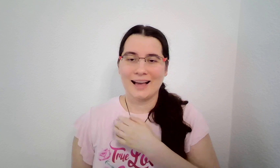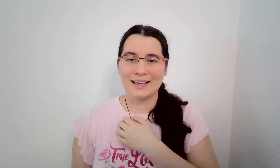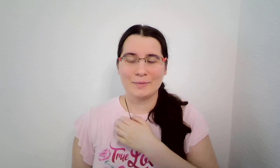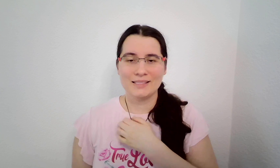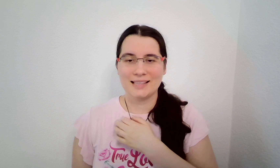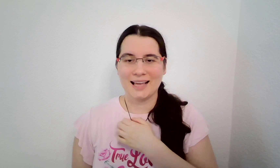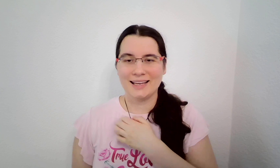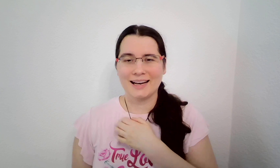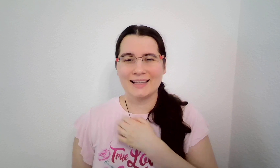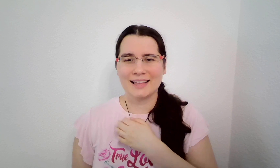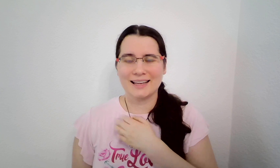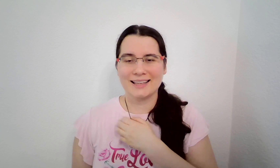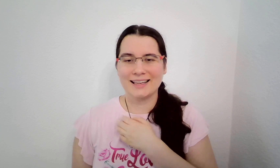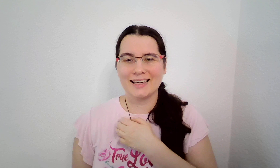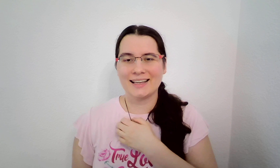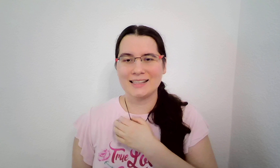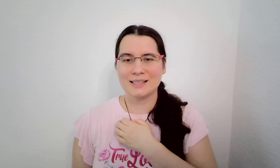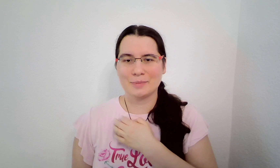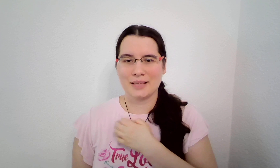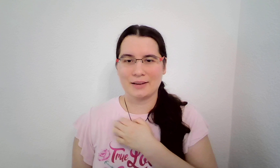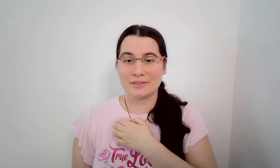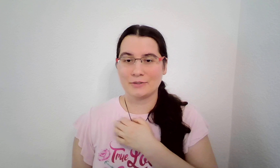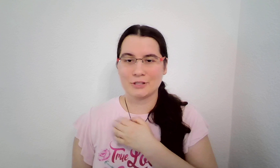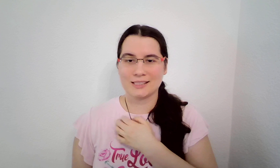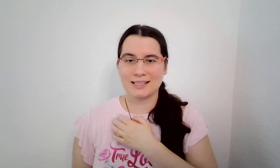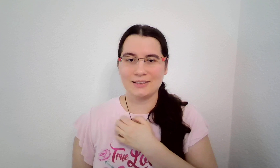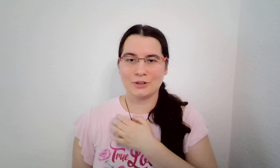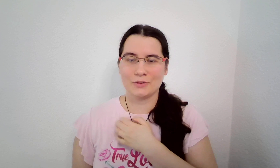Alchymisté hledali ten jeden recept, jak vytvořit zlato.